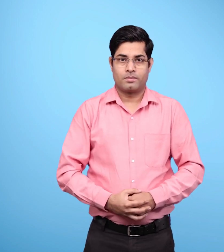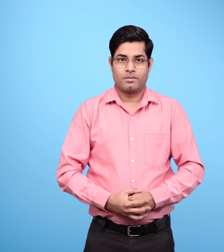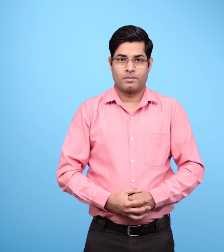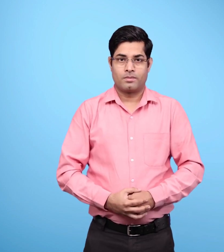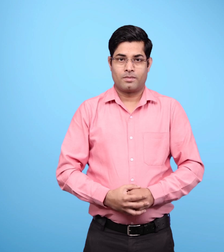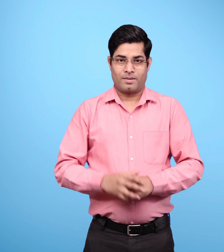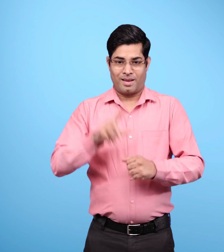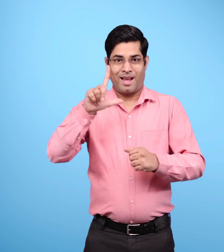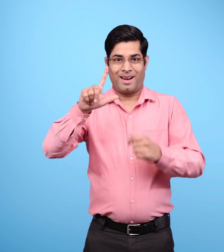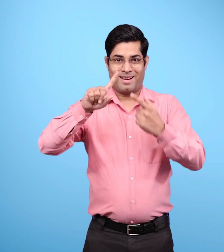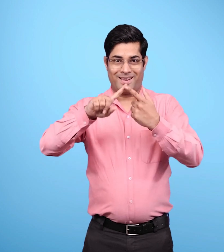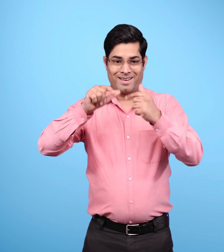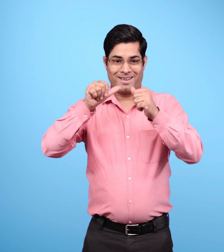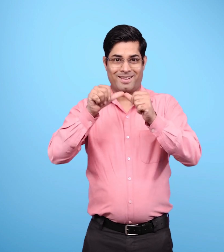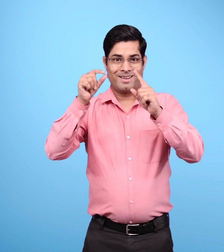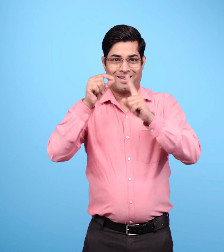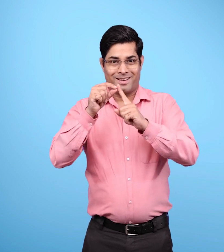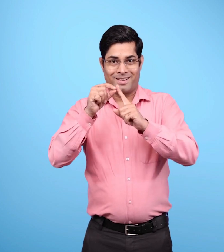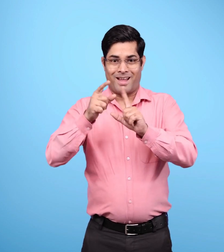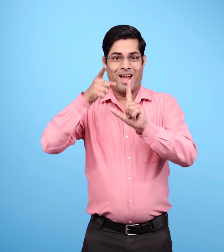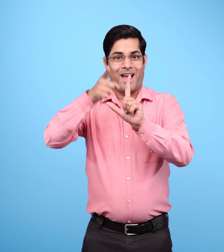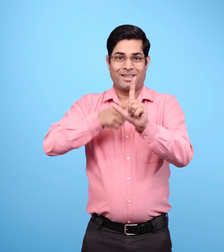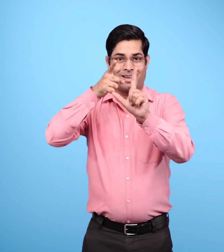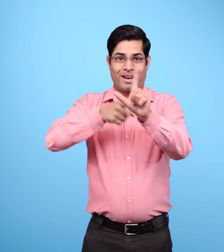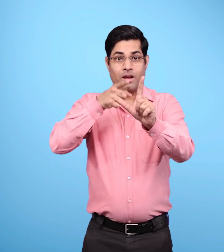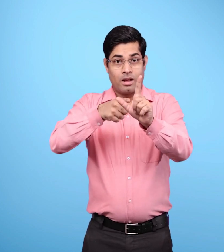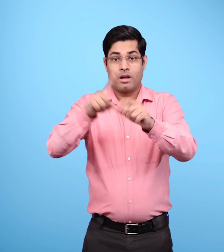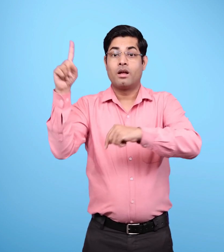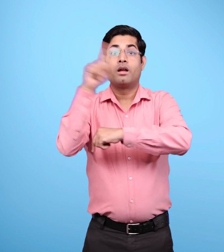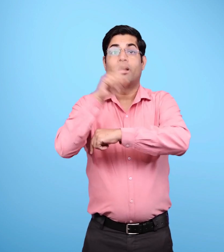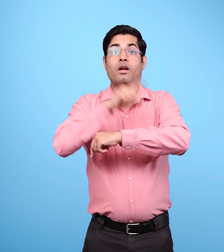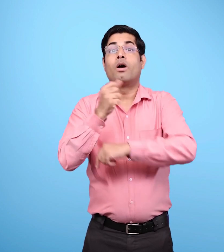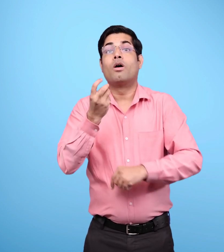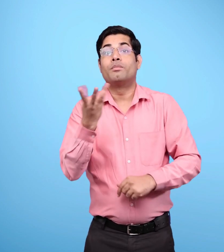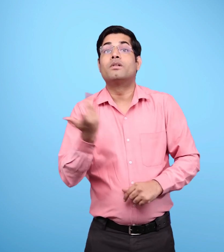एक लीप वर्श में दिनों की संख्या रिक्तिस्थान होती है